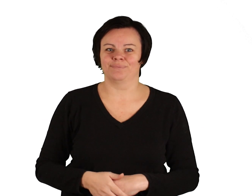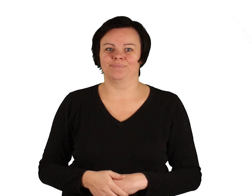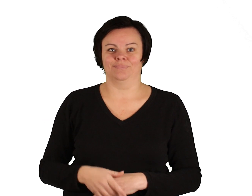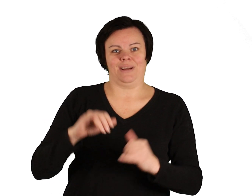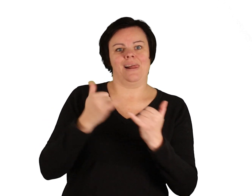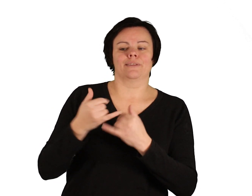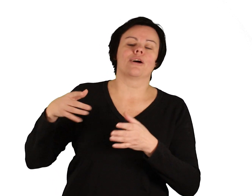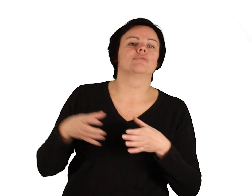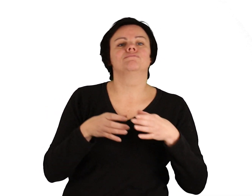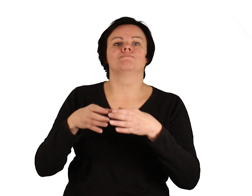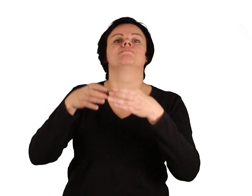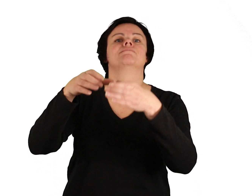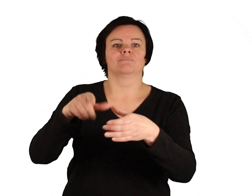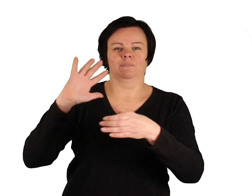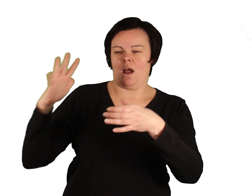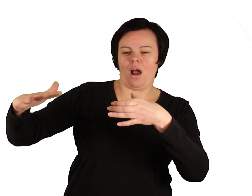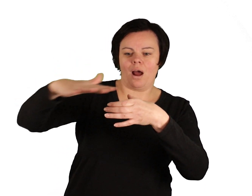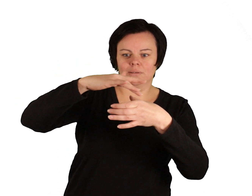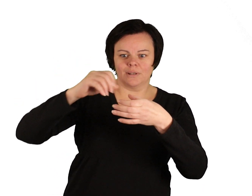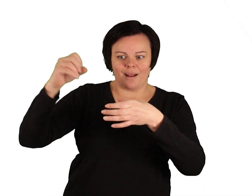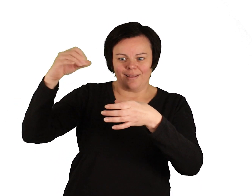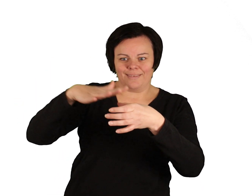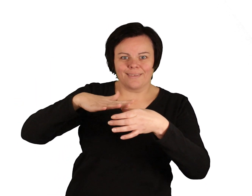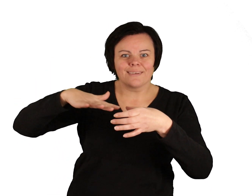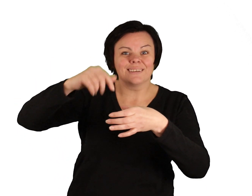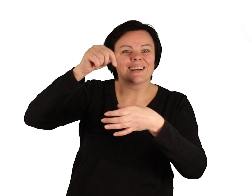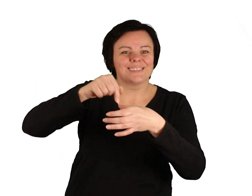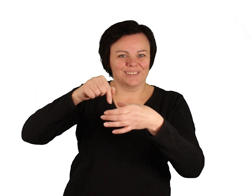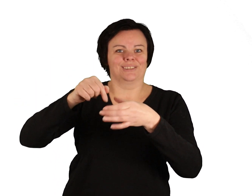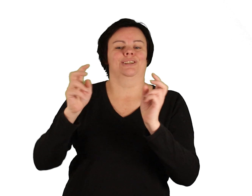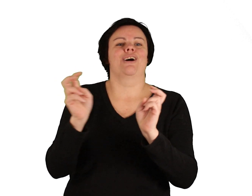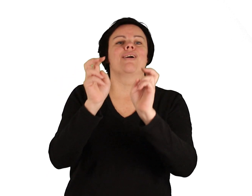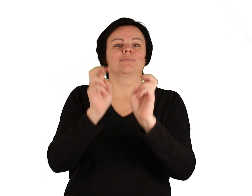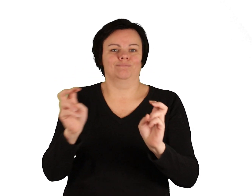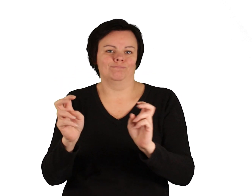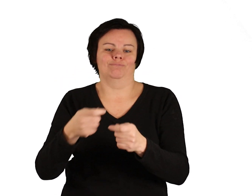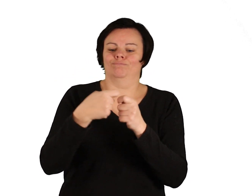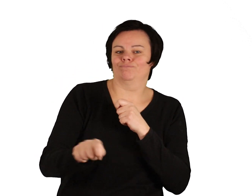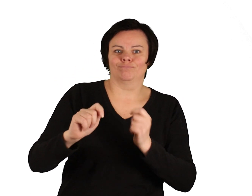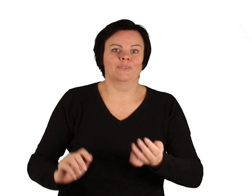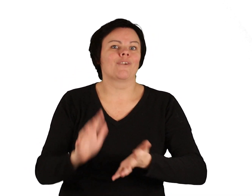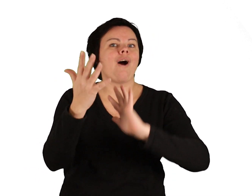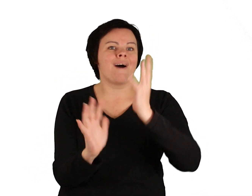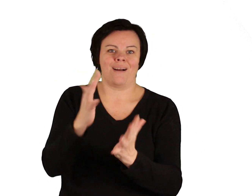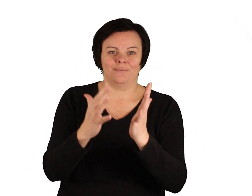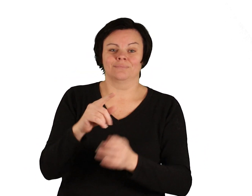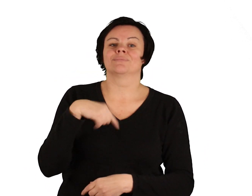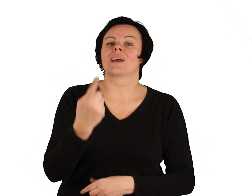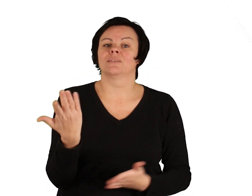Die Eltern rasteten auf einer Lichtung, zündeten ein Feuer an und die Stiefmutter sprach, Kinder, legt euch